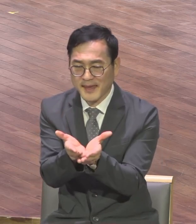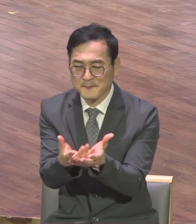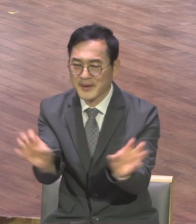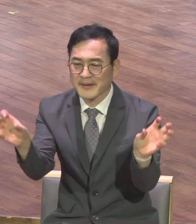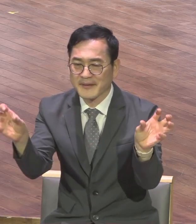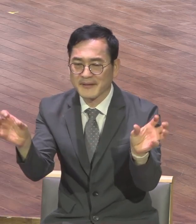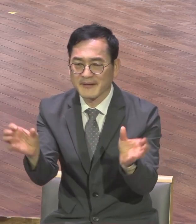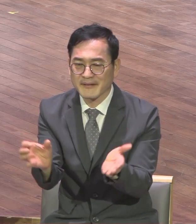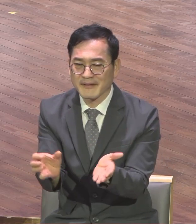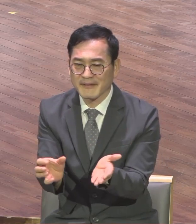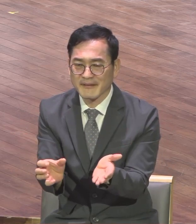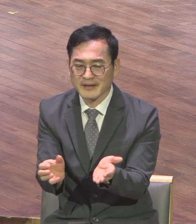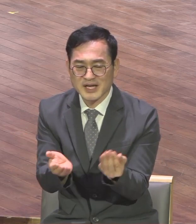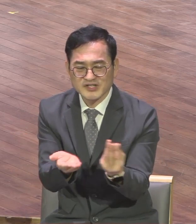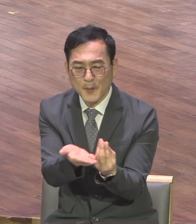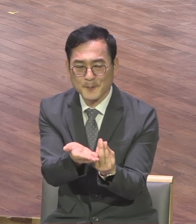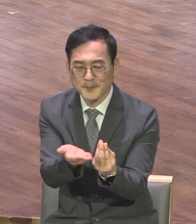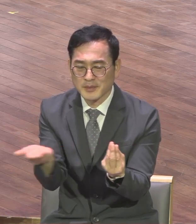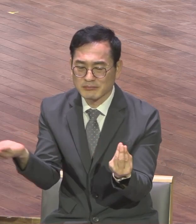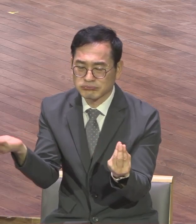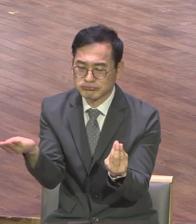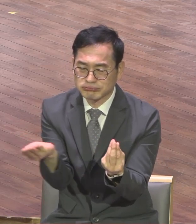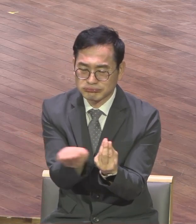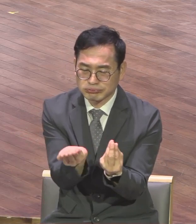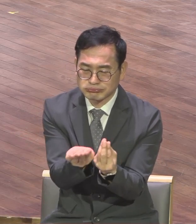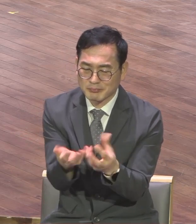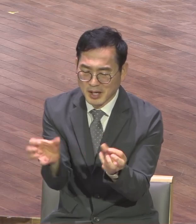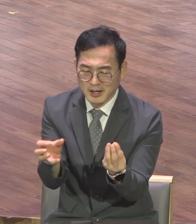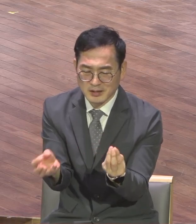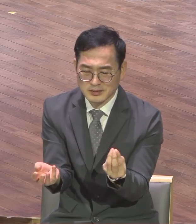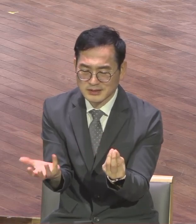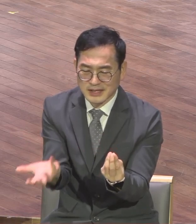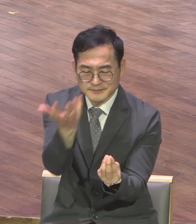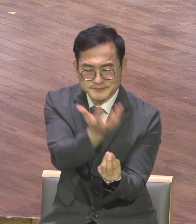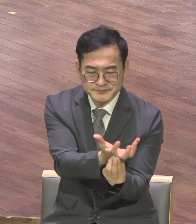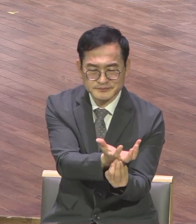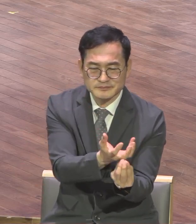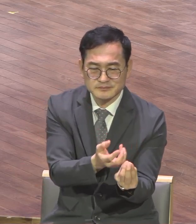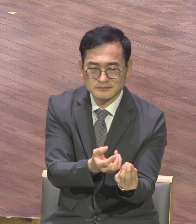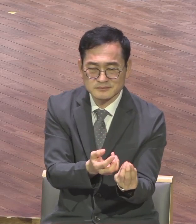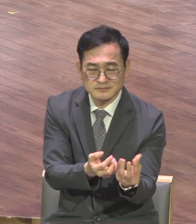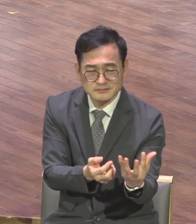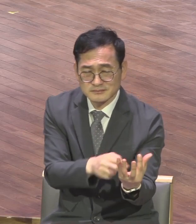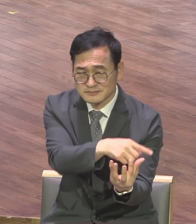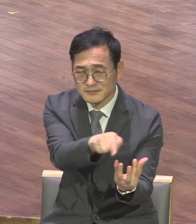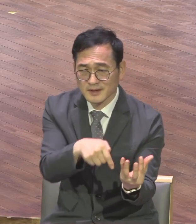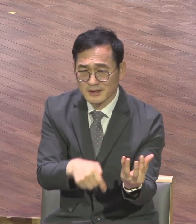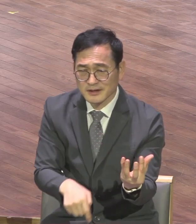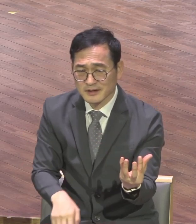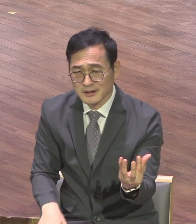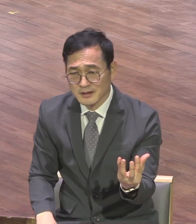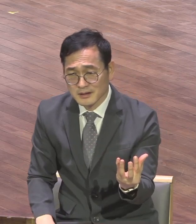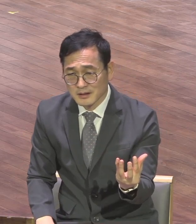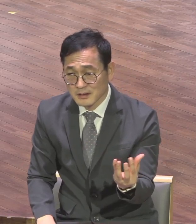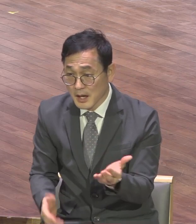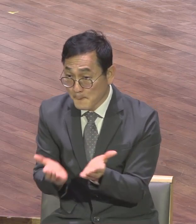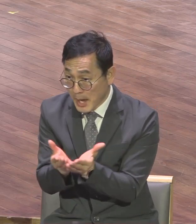섬에 걸렸습니다 그런데 이때 군인들이 제수가 험쳐서 도망갈까 싶어서 바울을 포함해서 제수들이